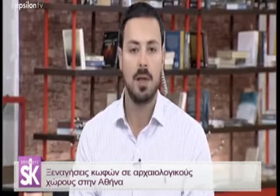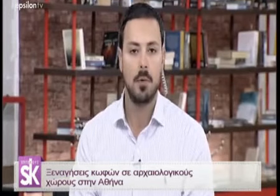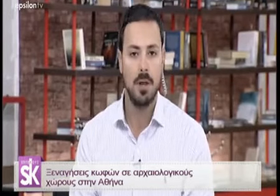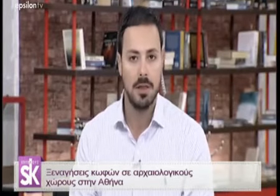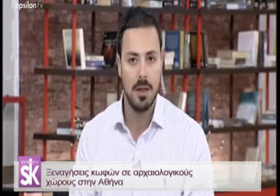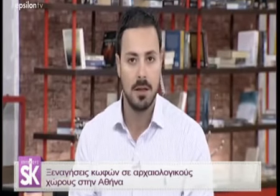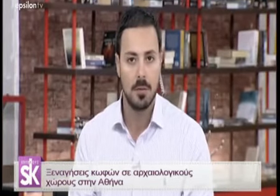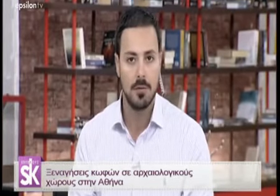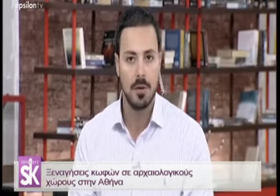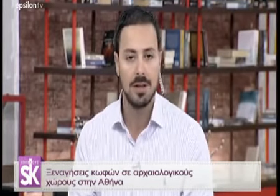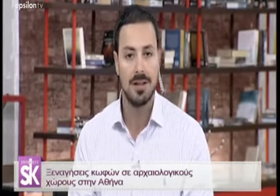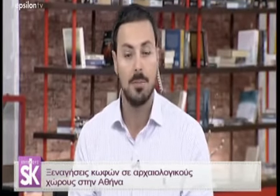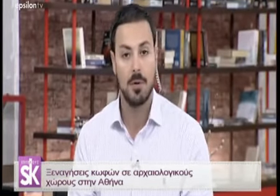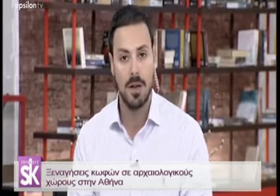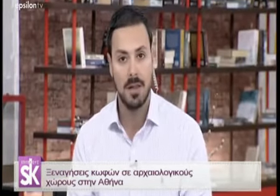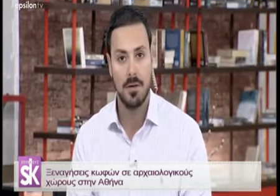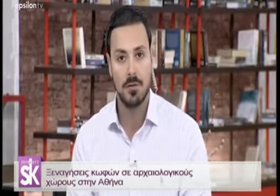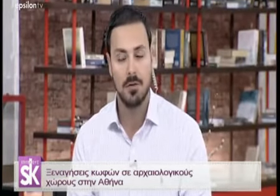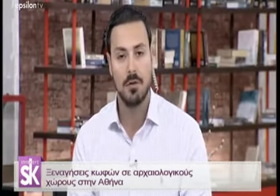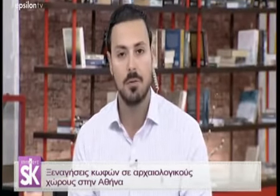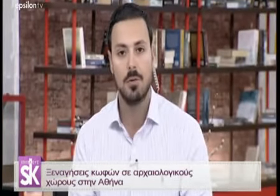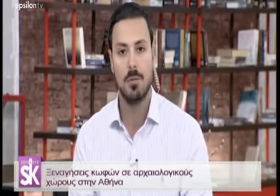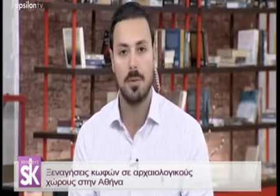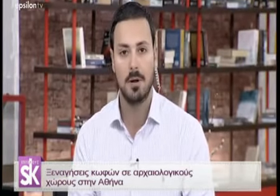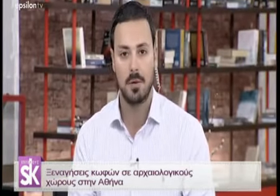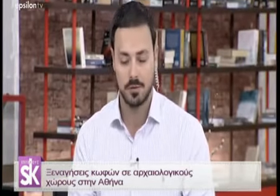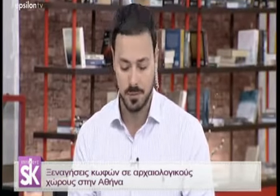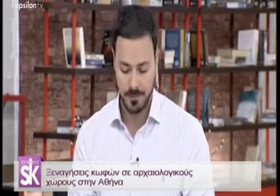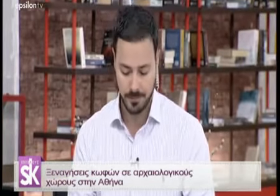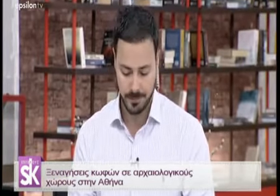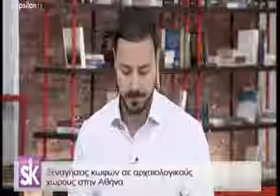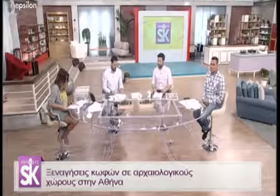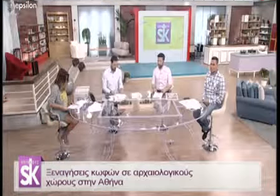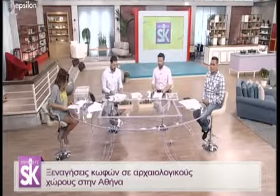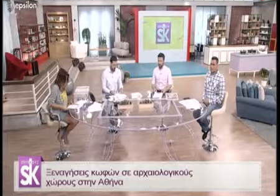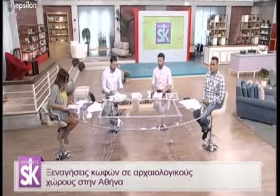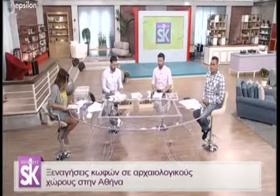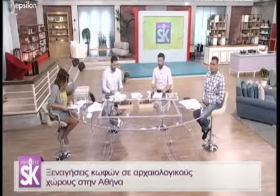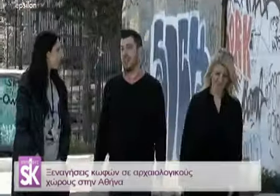μια πολύ ιδιαίτερη πρωτοβουλία σε ένα πολύ ενδιαφέρον βίντεο, το οποίο μπορούμε να παρακολουθήσουμε. Σας το νοήμα.